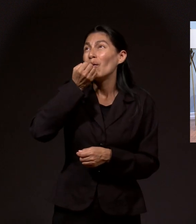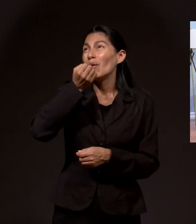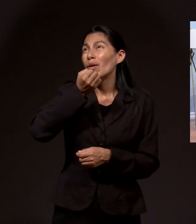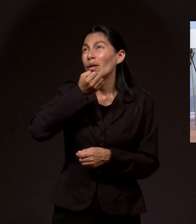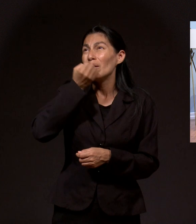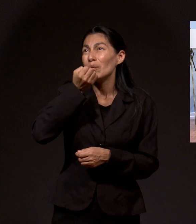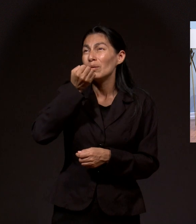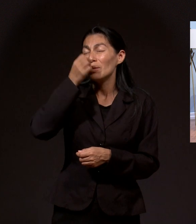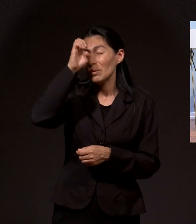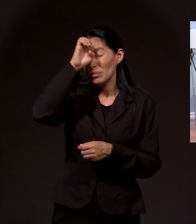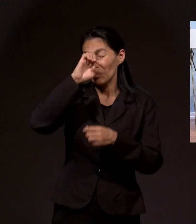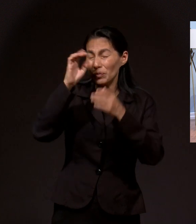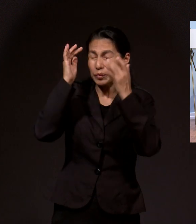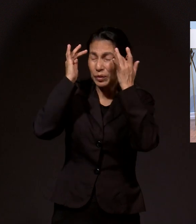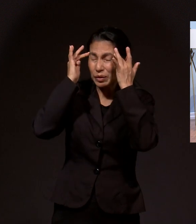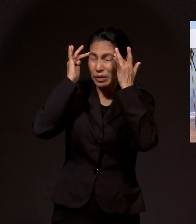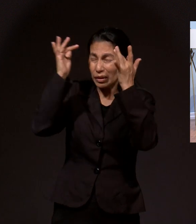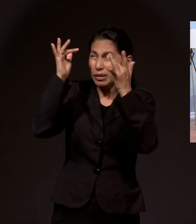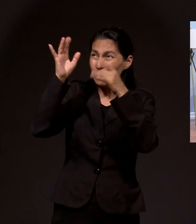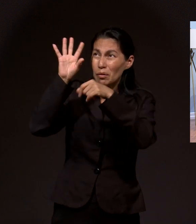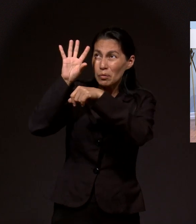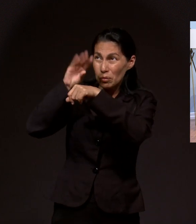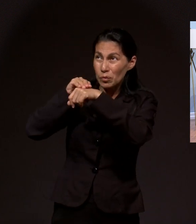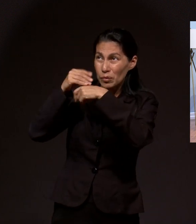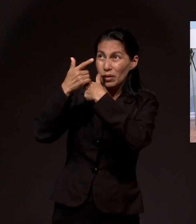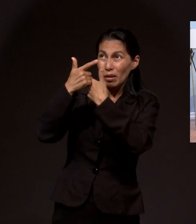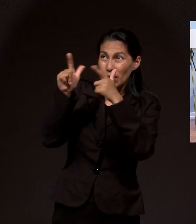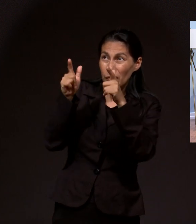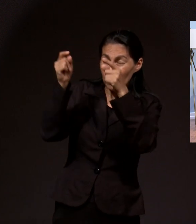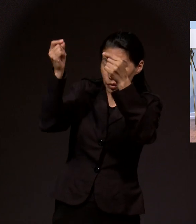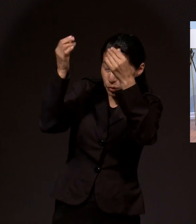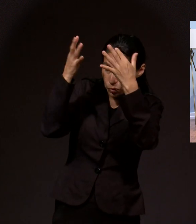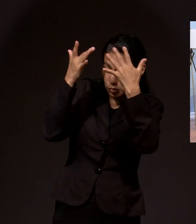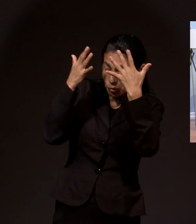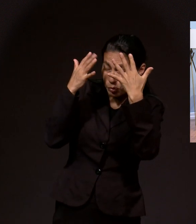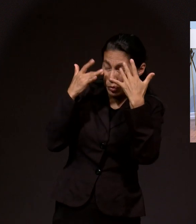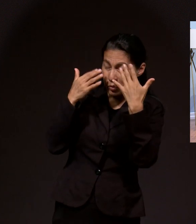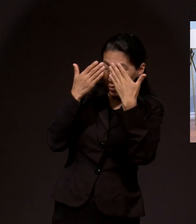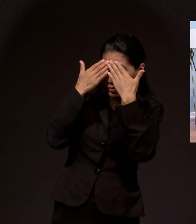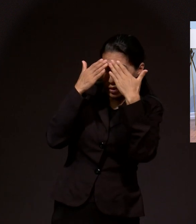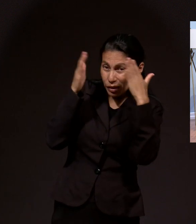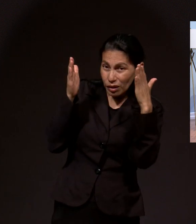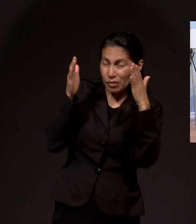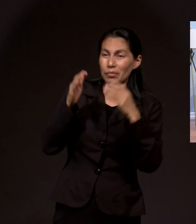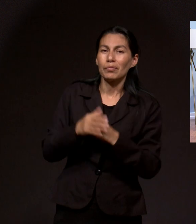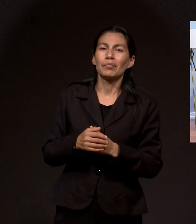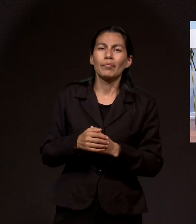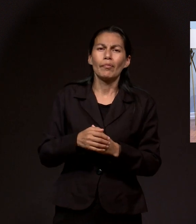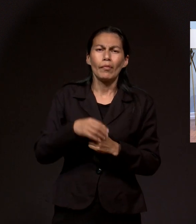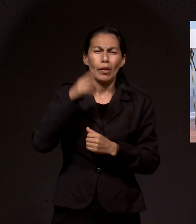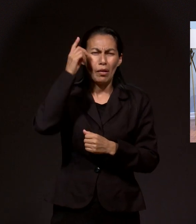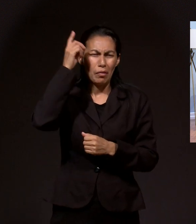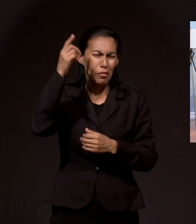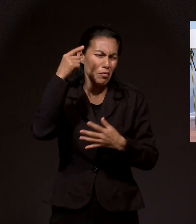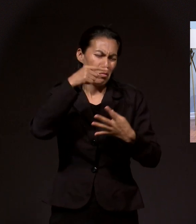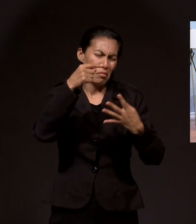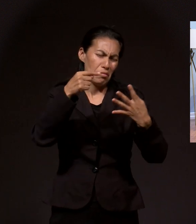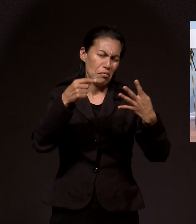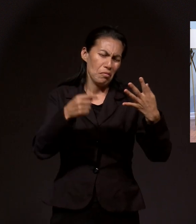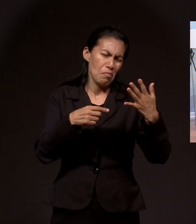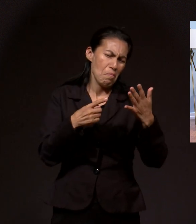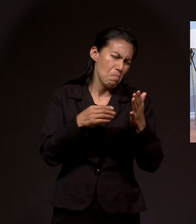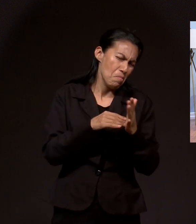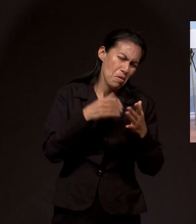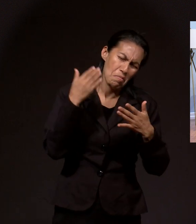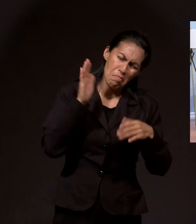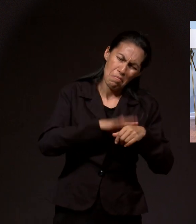le da apertura al Espíritu de verdad para que nos enseñe toda la verdad. Y Dios tiene mil